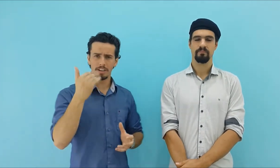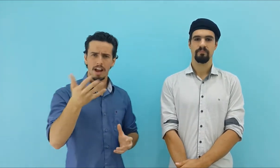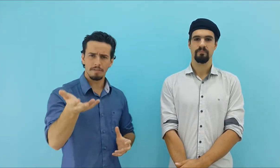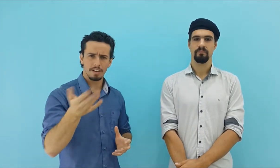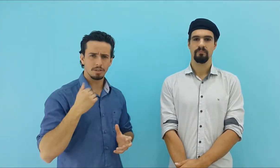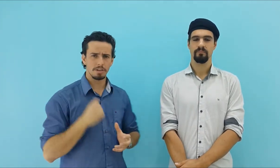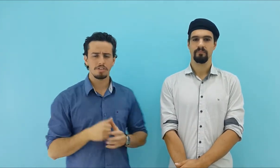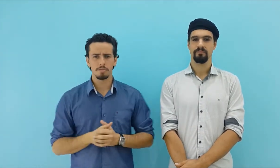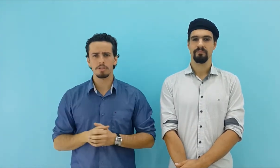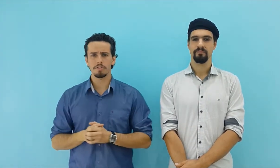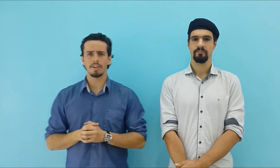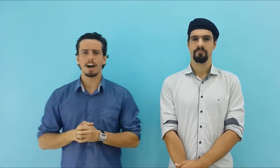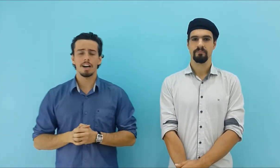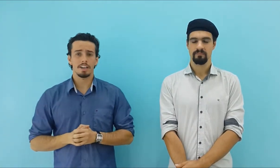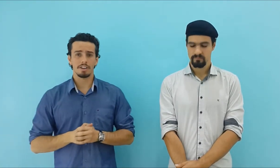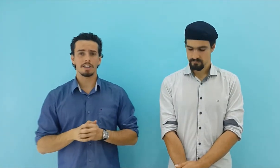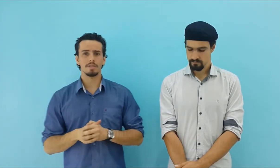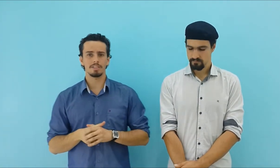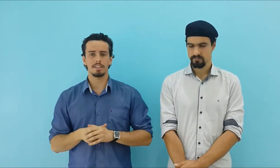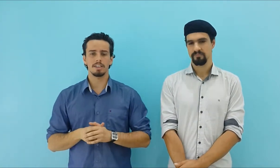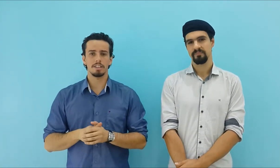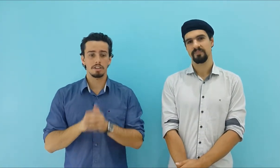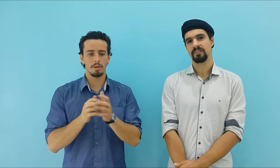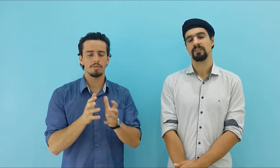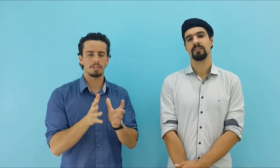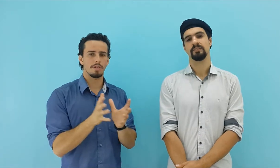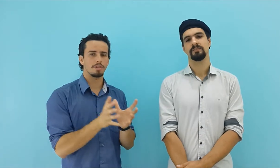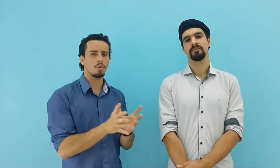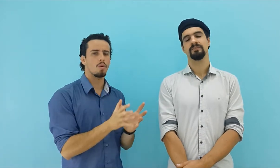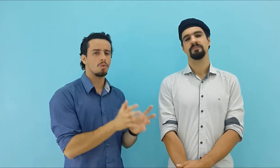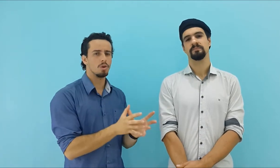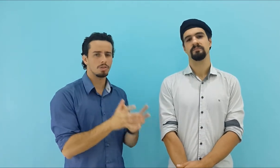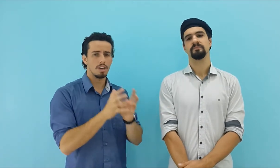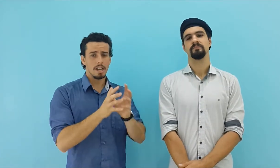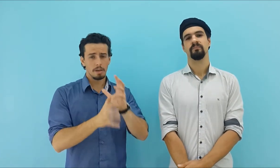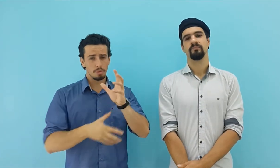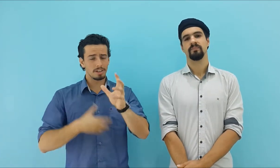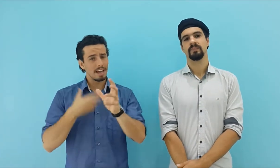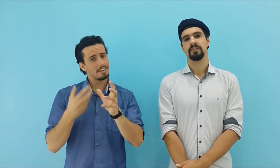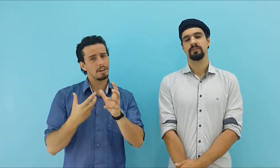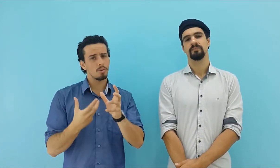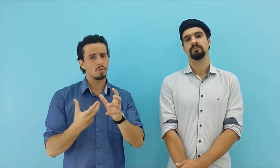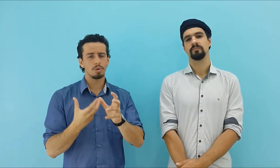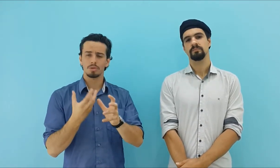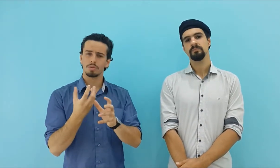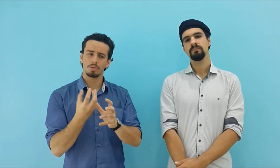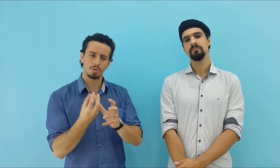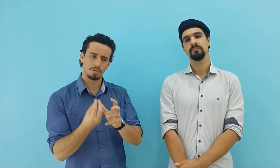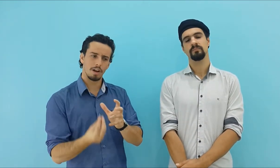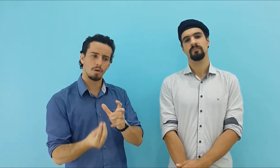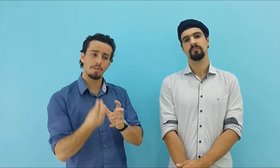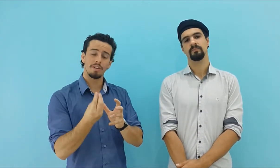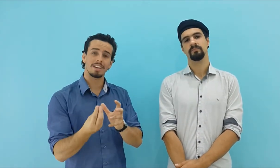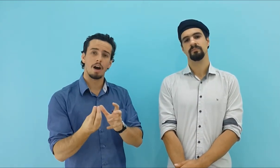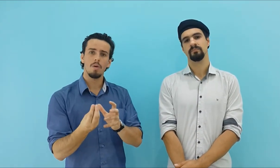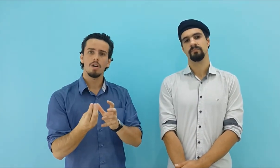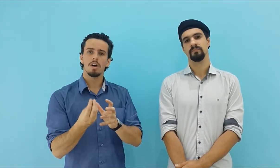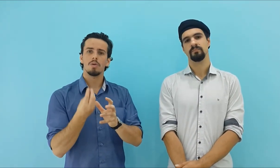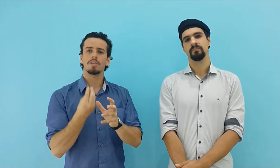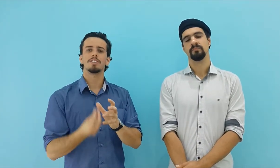facilmente te motivar, já que você, digamos que você vai fazer um concurso e por trás daquele concurso, no valor final, o que